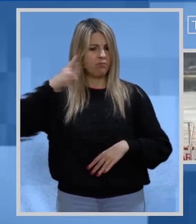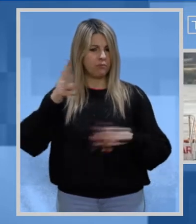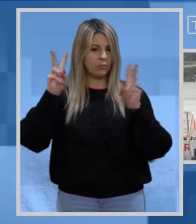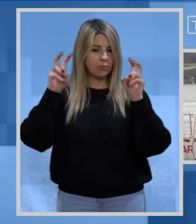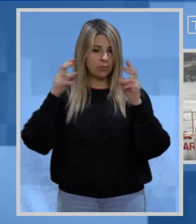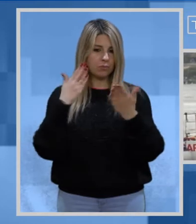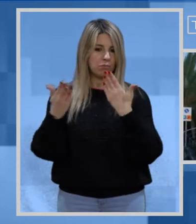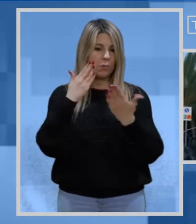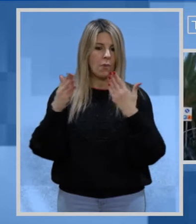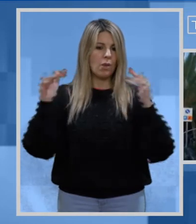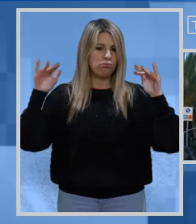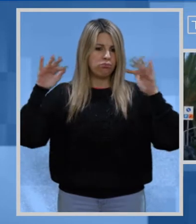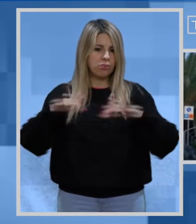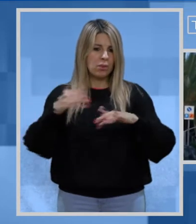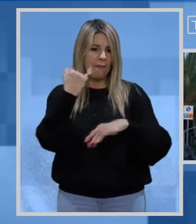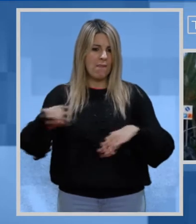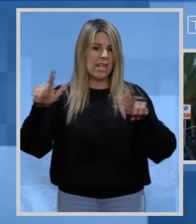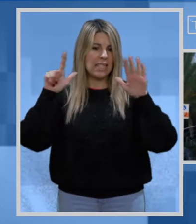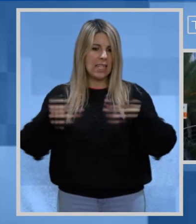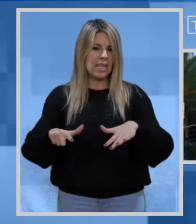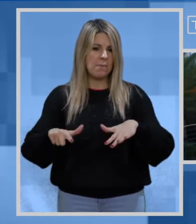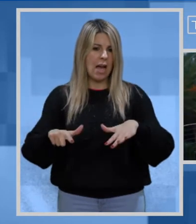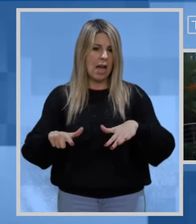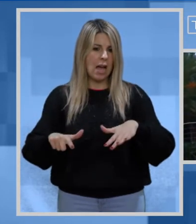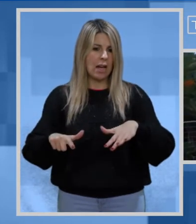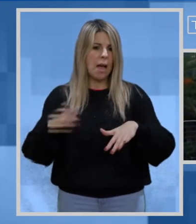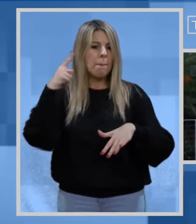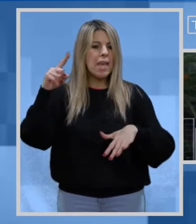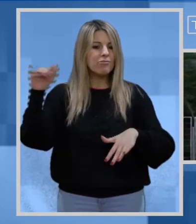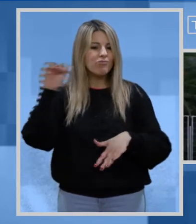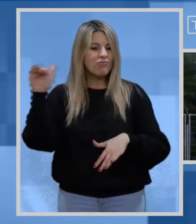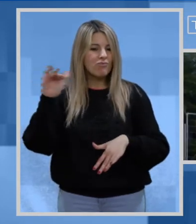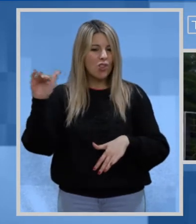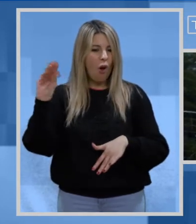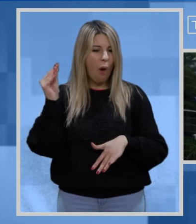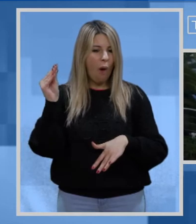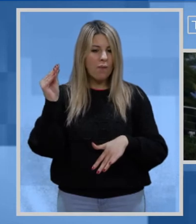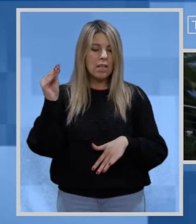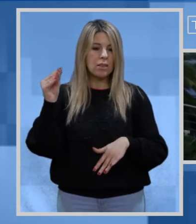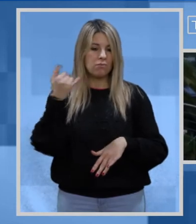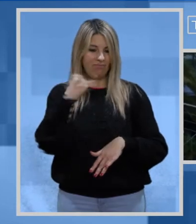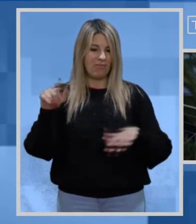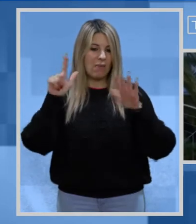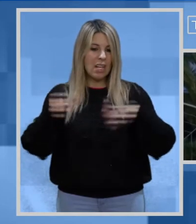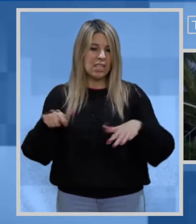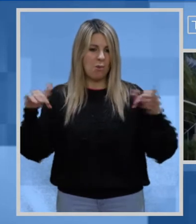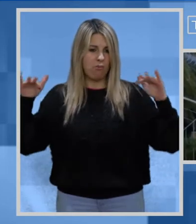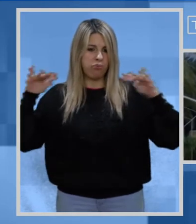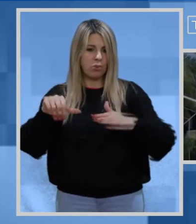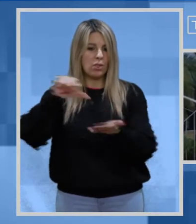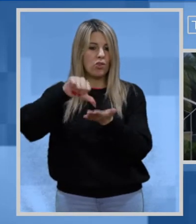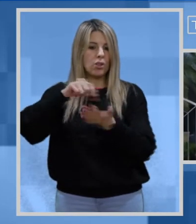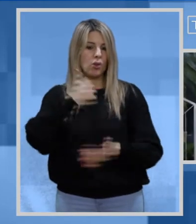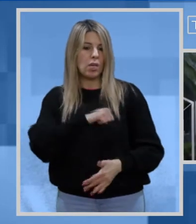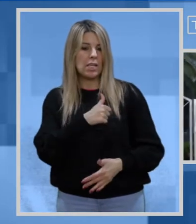Secondo tema discusso gli assembramenti nel fine settimana Occhi puntati sui ragazzi che nel weekend si riversano nel